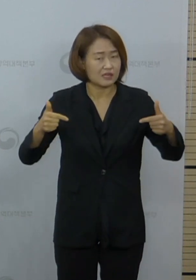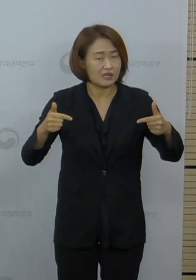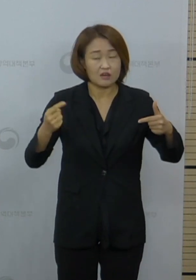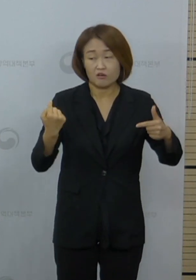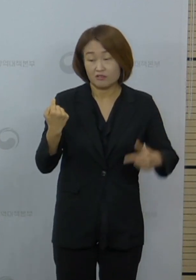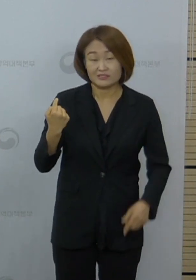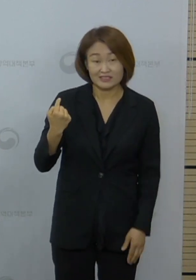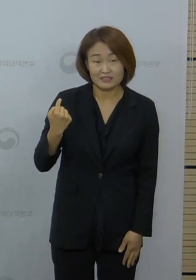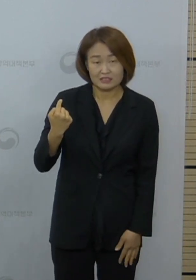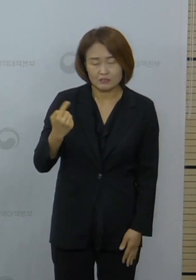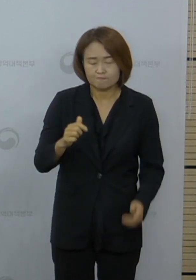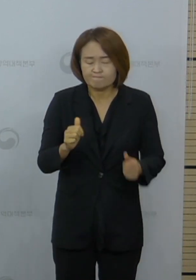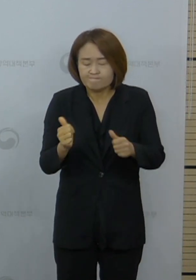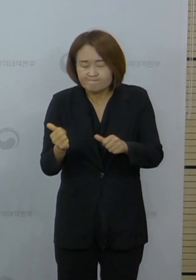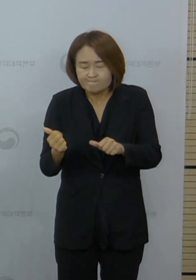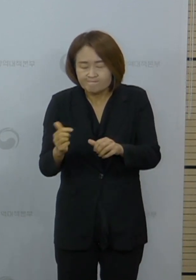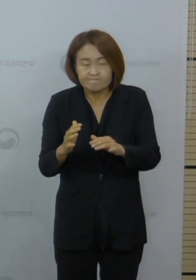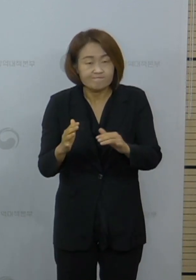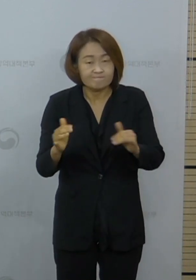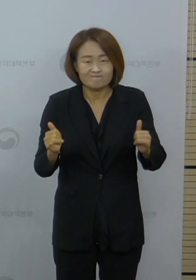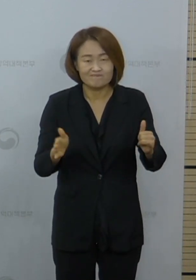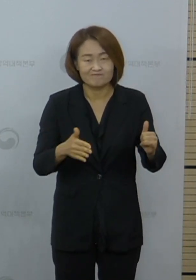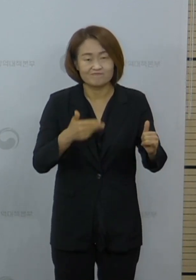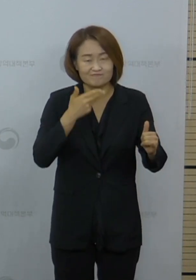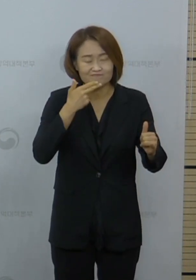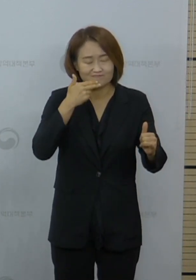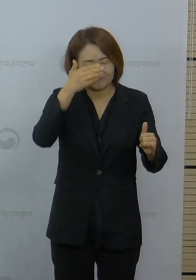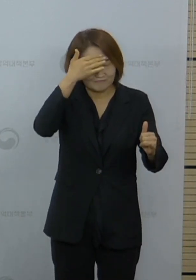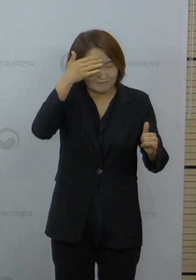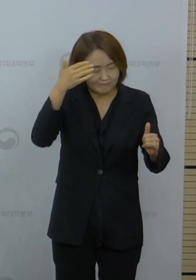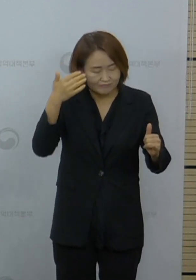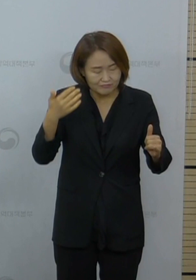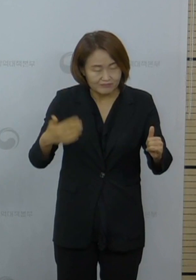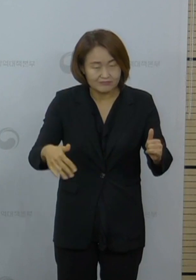다행스럽게 사망자가 발생하지는 않았습니다.